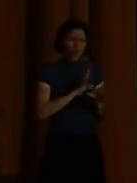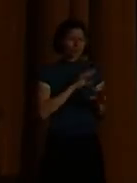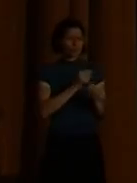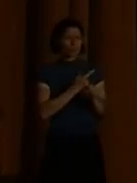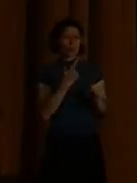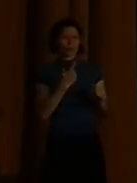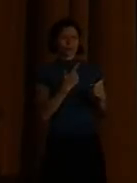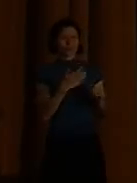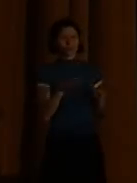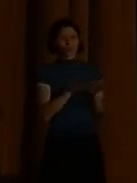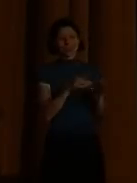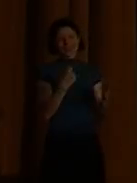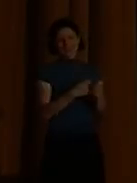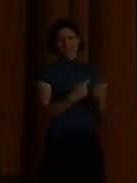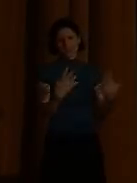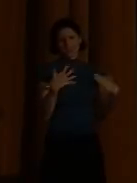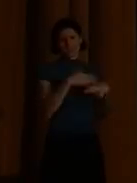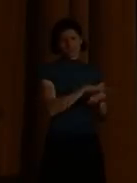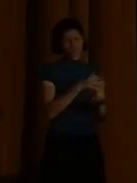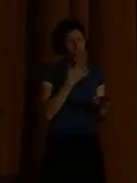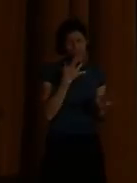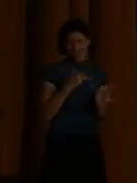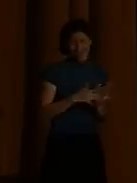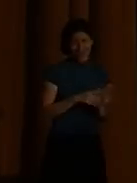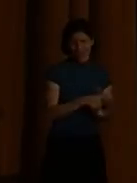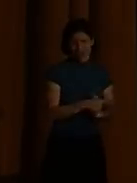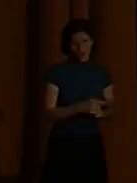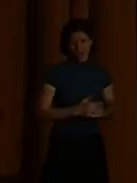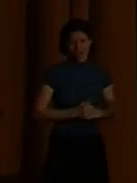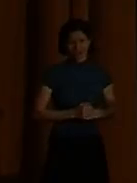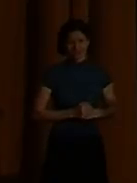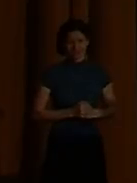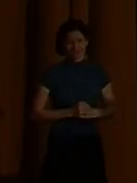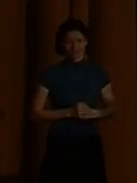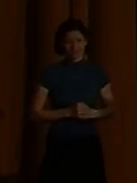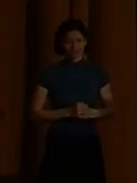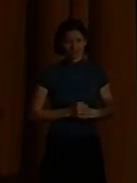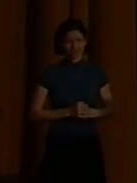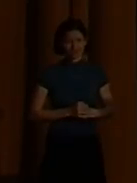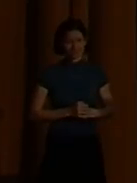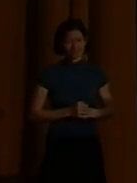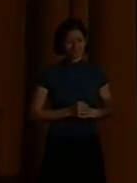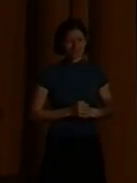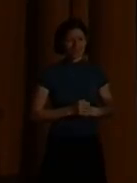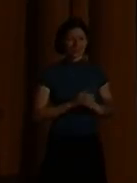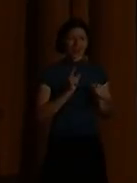Die ganze Schule muss sich zur Inklusion entwickeln.